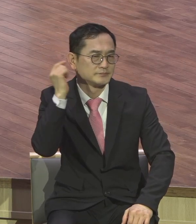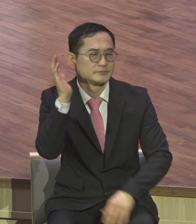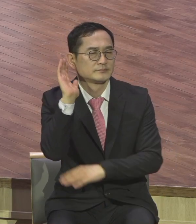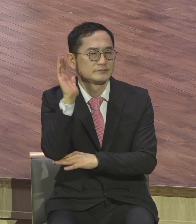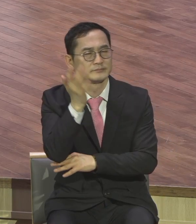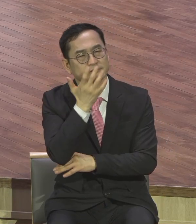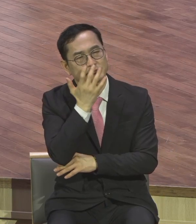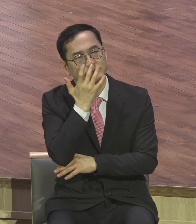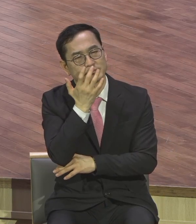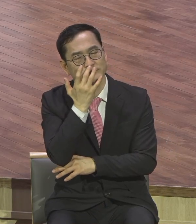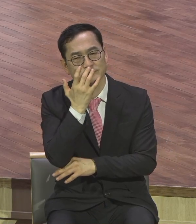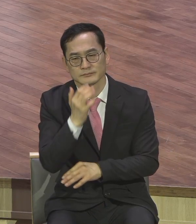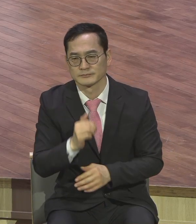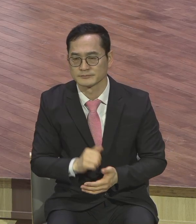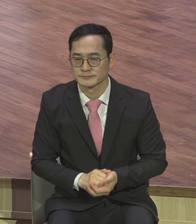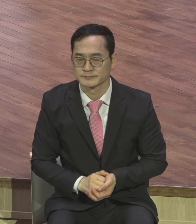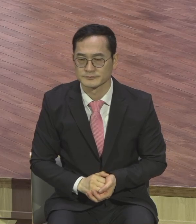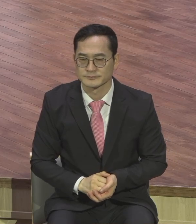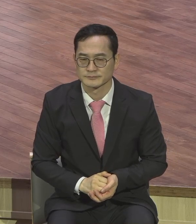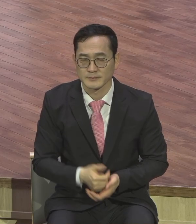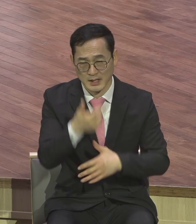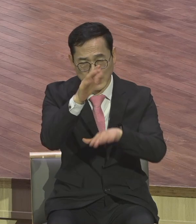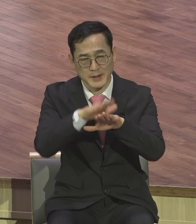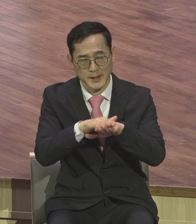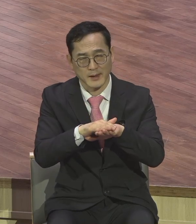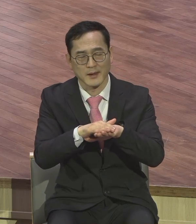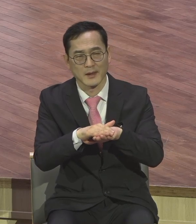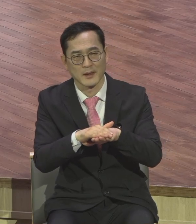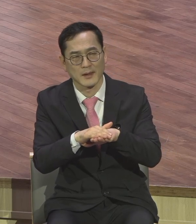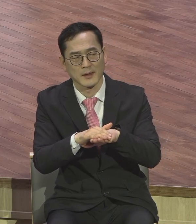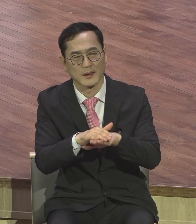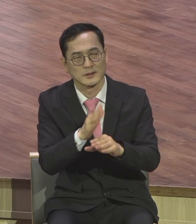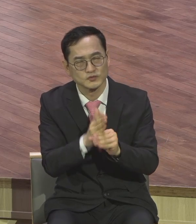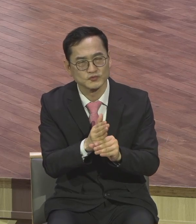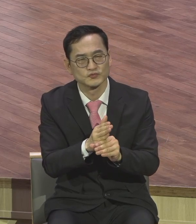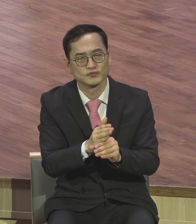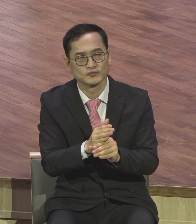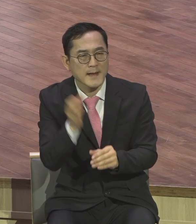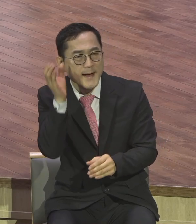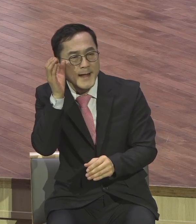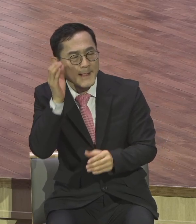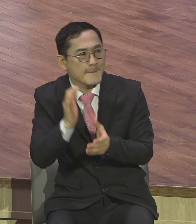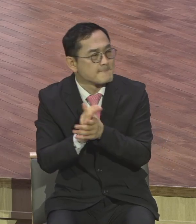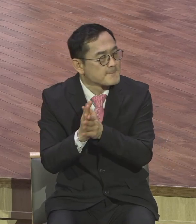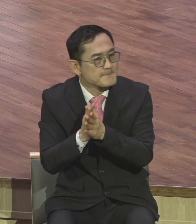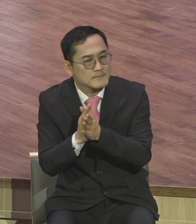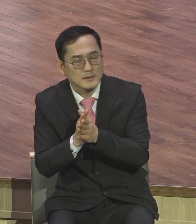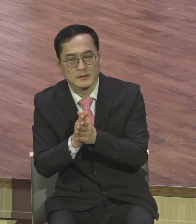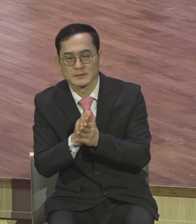없고 예배를 드리러 나오면서 기대하면서 영적 흥분도 없고